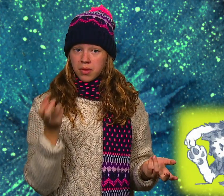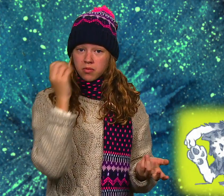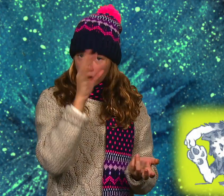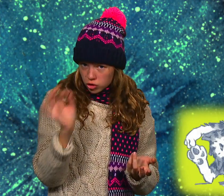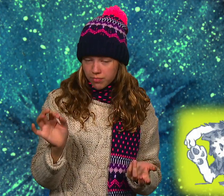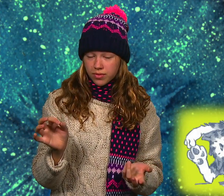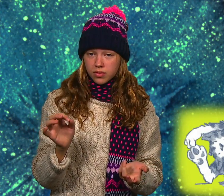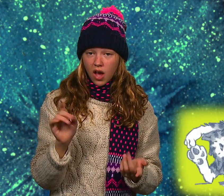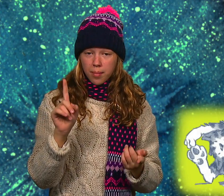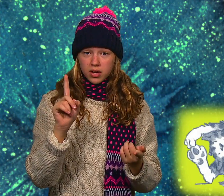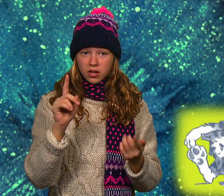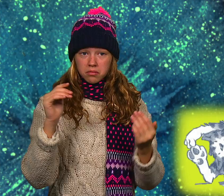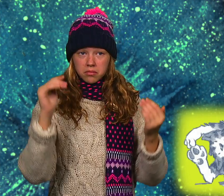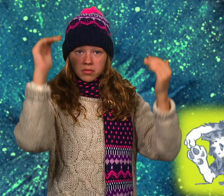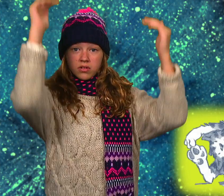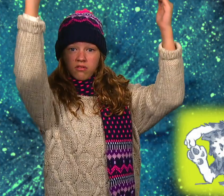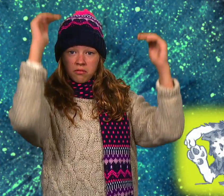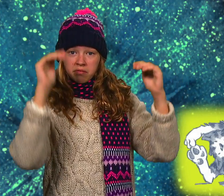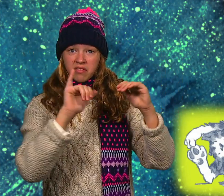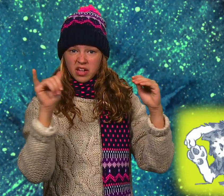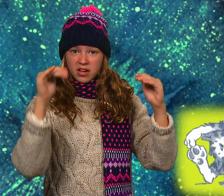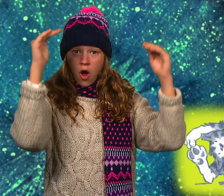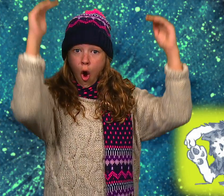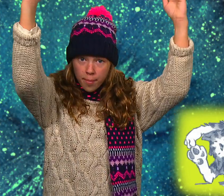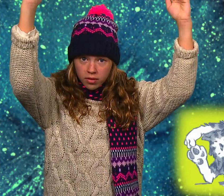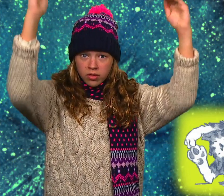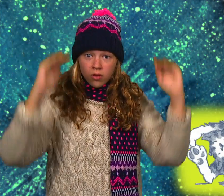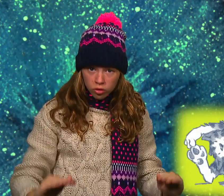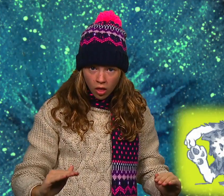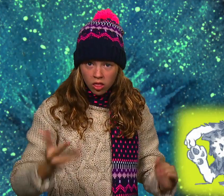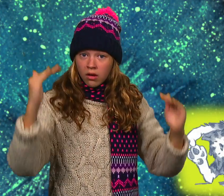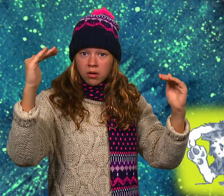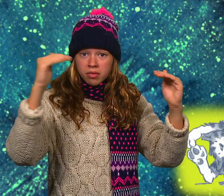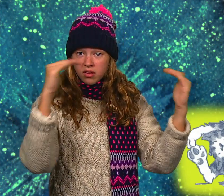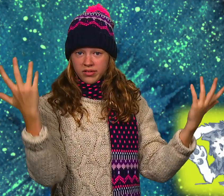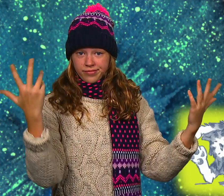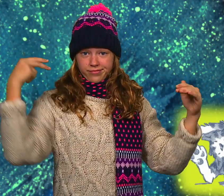wie hoch sollen wir das Netz hängen? Hoch oder tief? Tief?